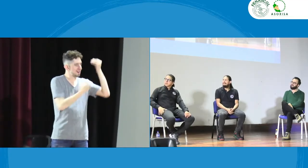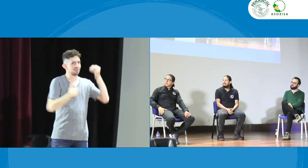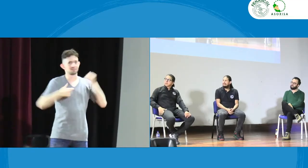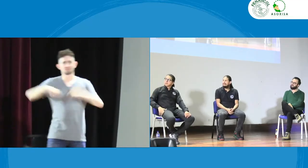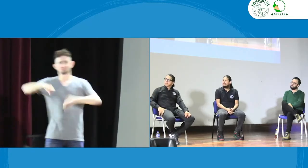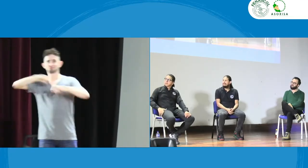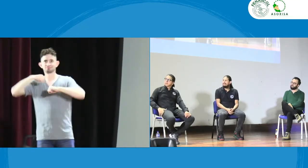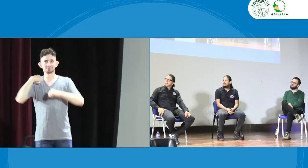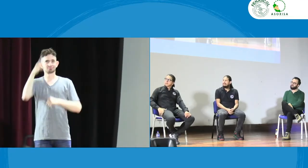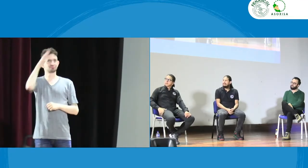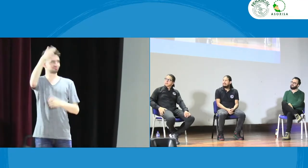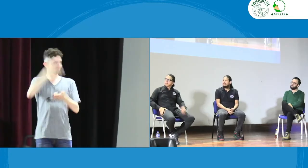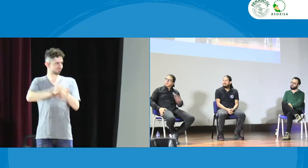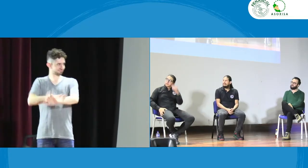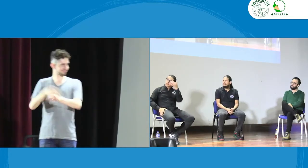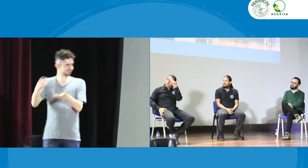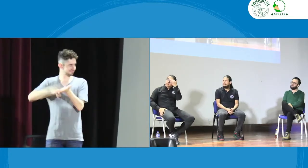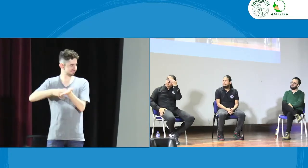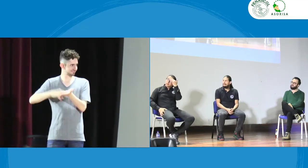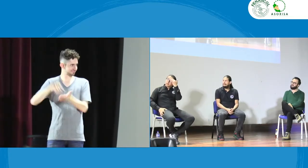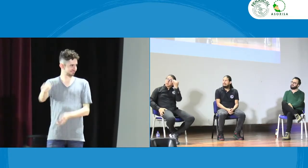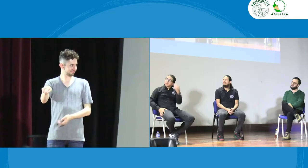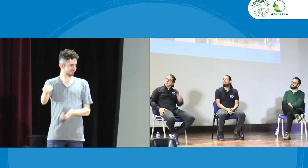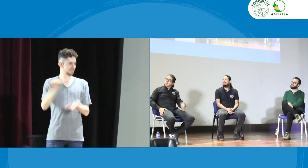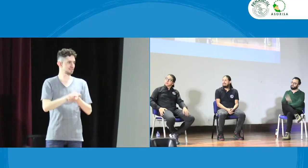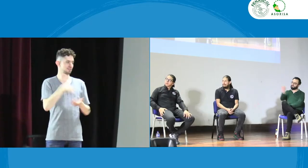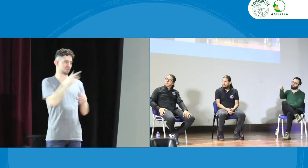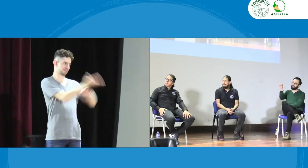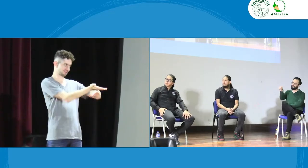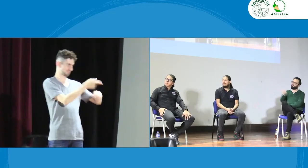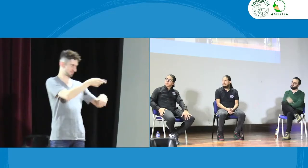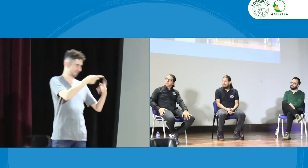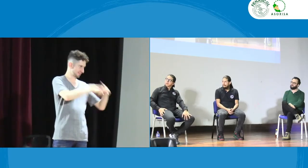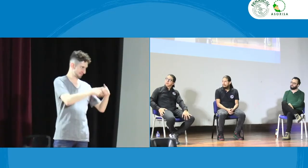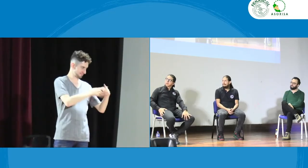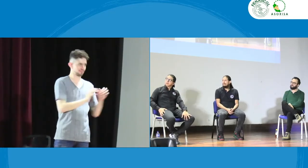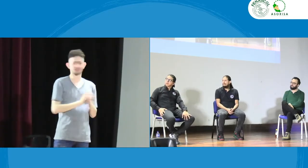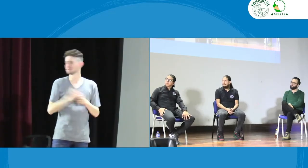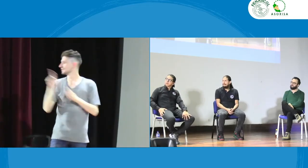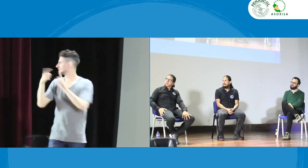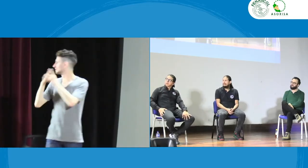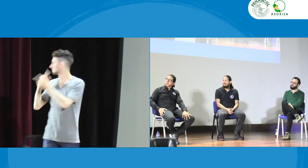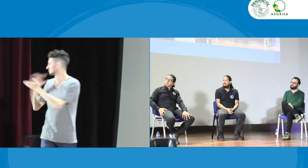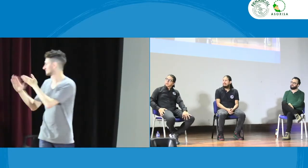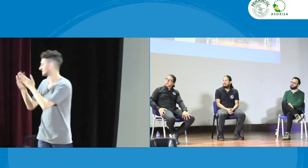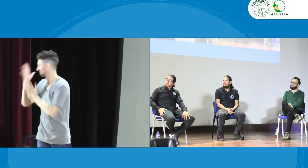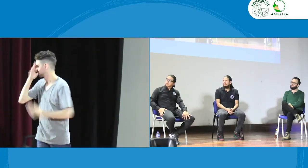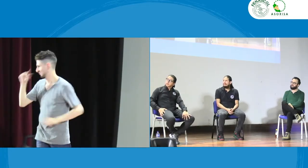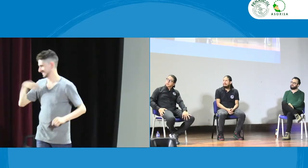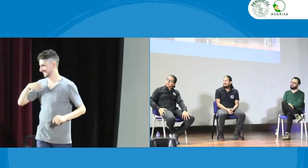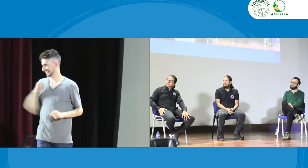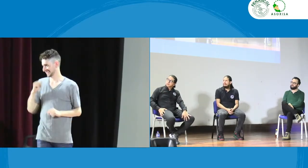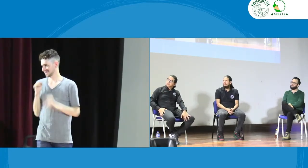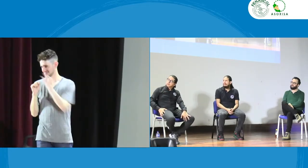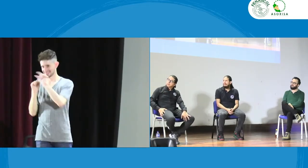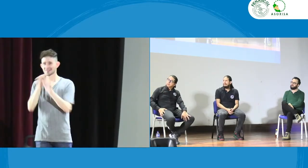parte del comité de y pues realmente de CNJS y es importante que nos puedan